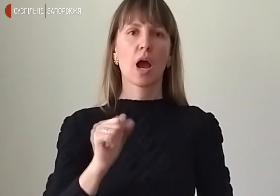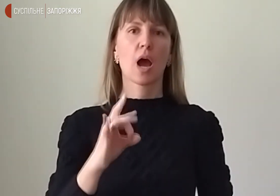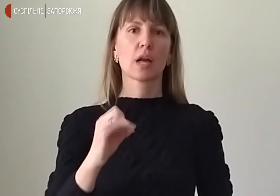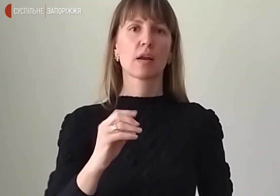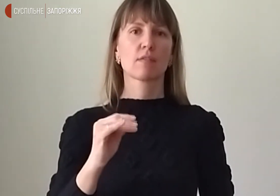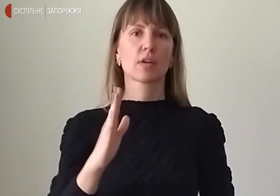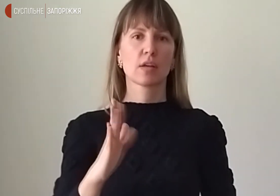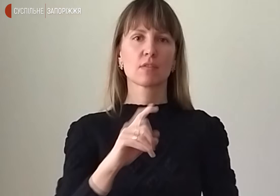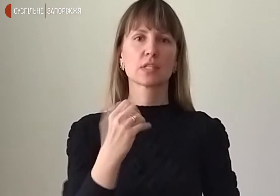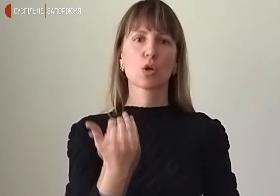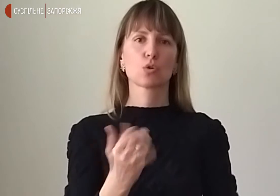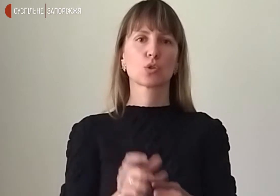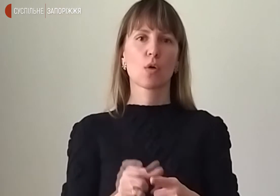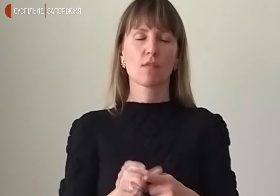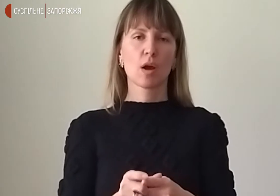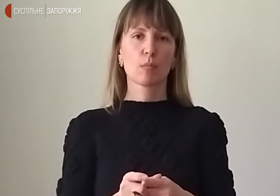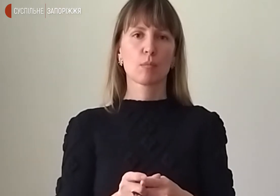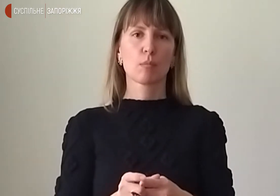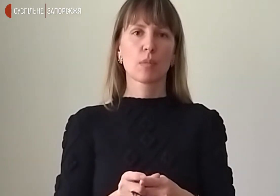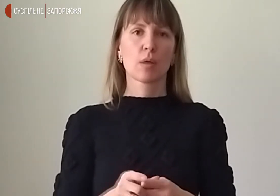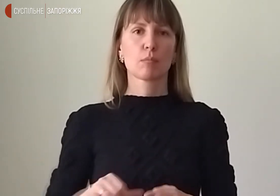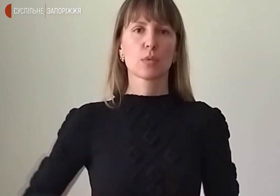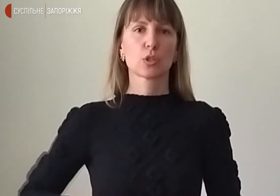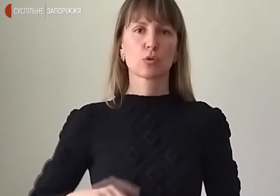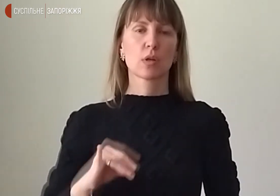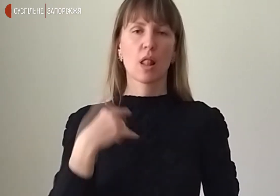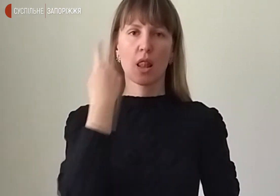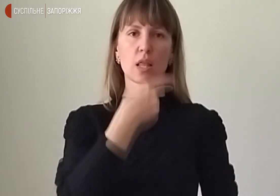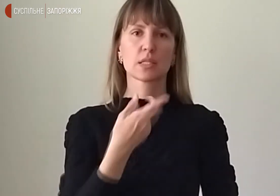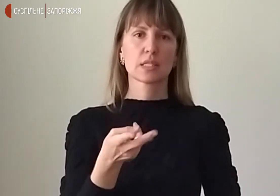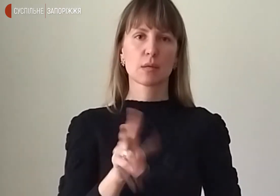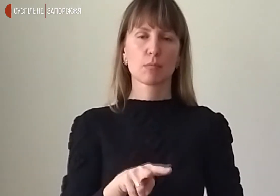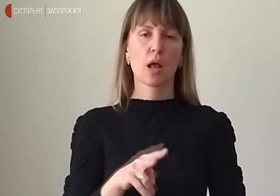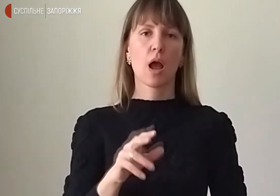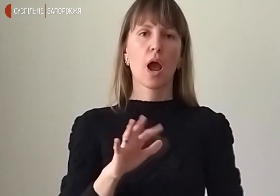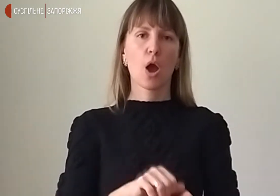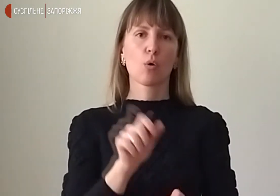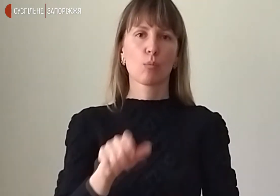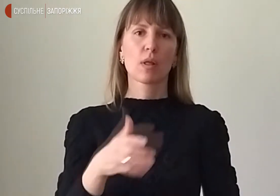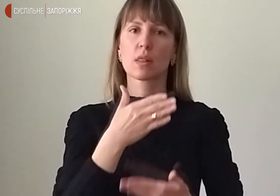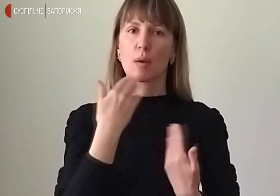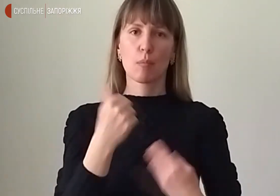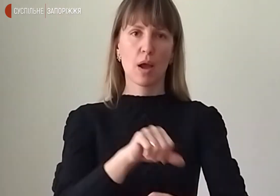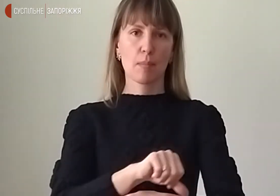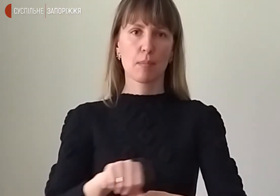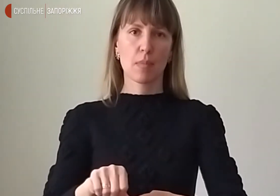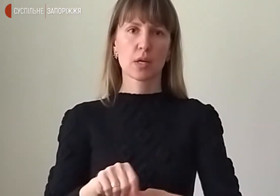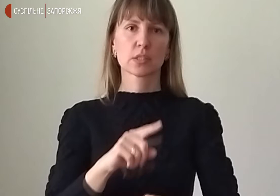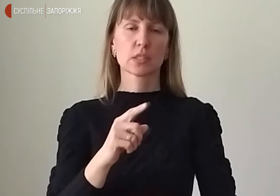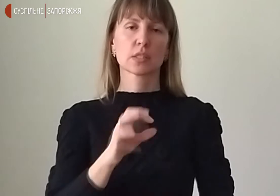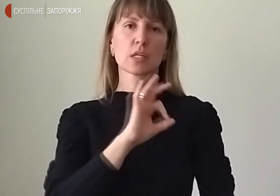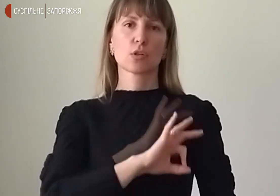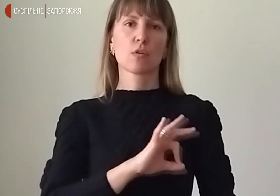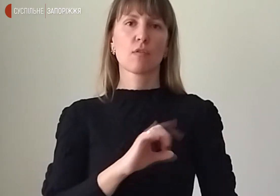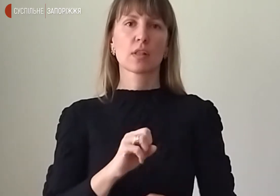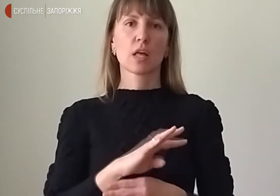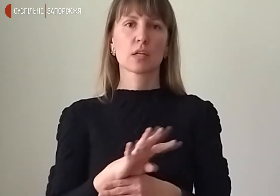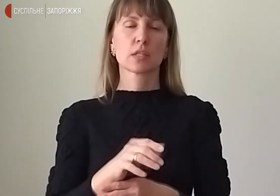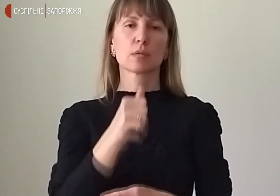'єв. За його словами, підступність та лицемірство окупантів немає меж. Застосовують терористичні методи